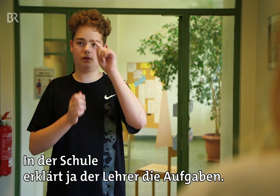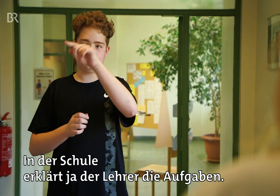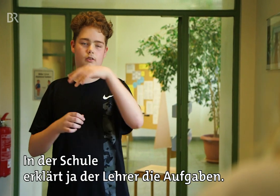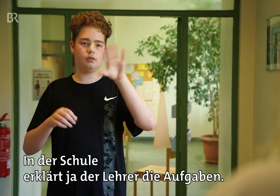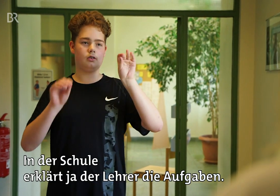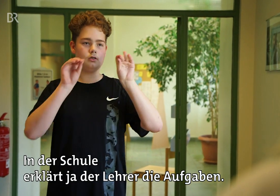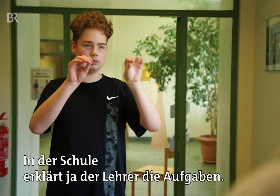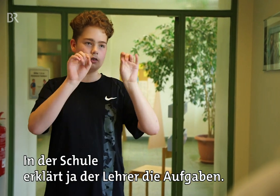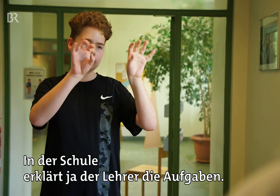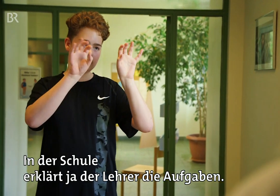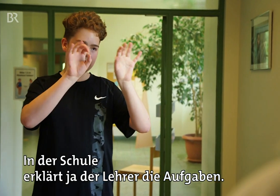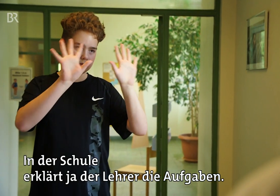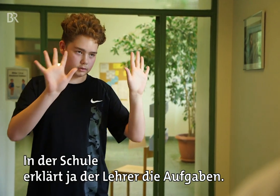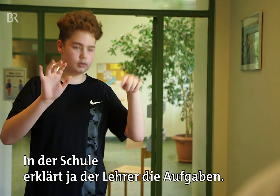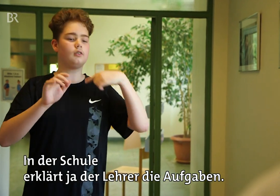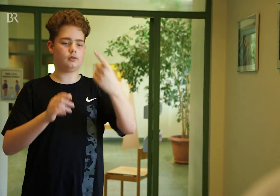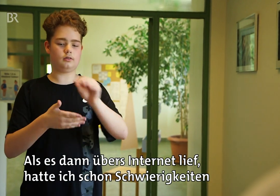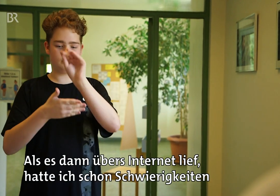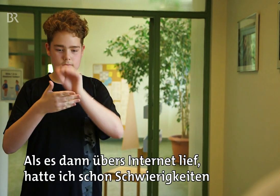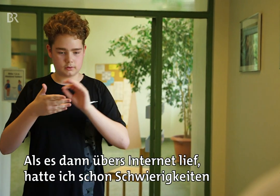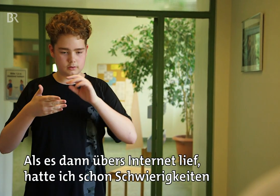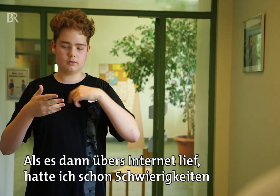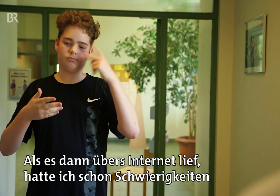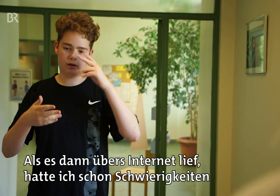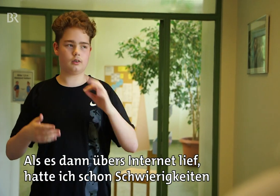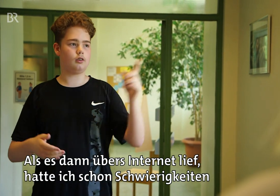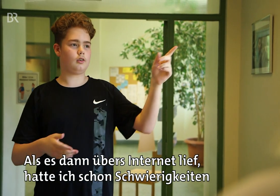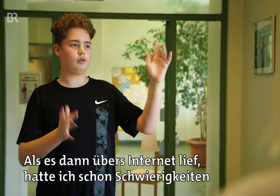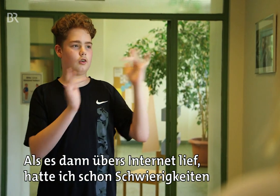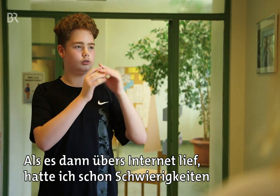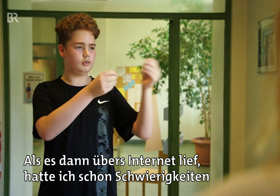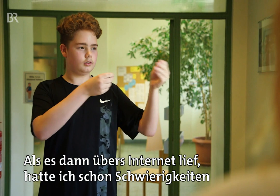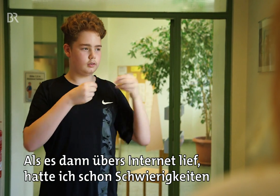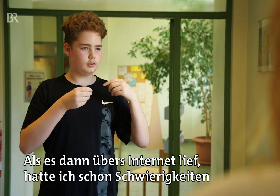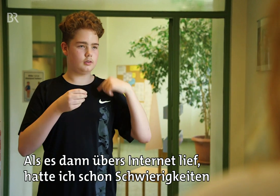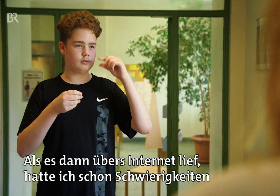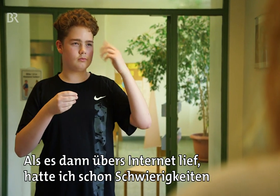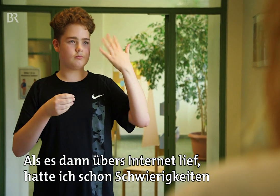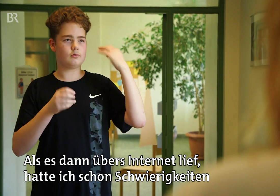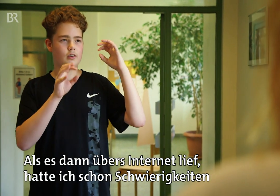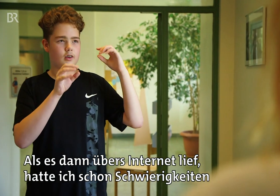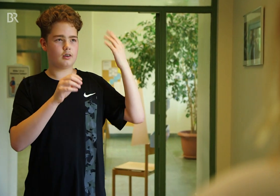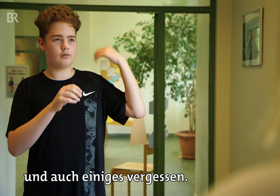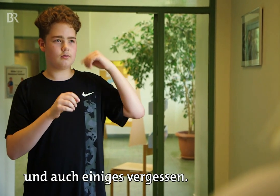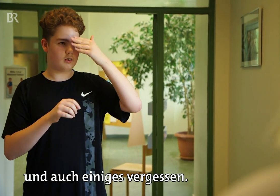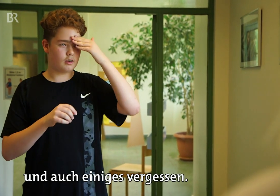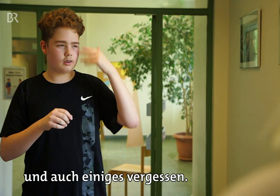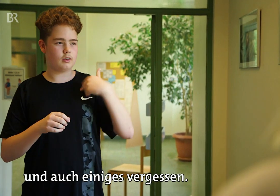In der Schule erklärt ja der Lehrer die Aufgaben. Als es dann übers Internet lief, hatte ich schon Schwierigkeiten und auch einiges